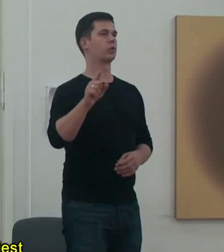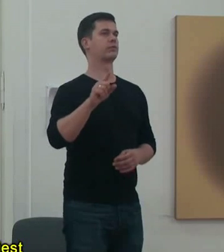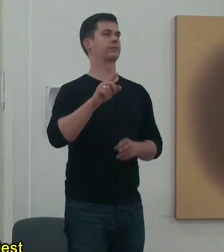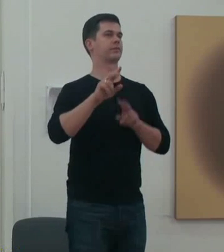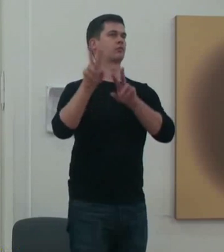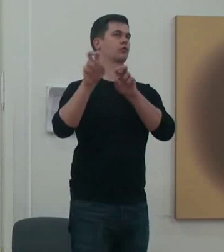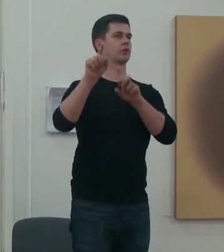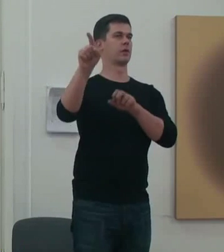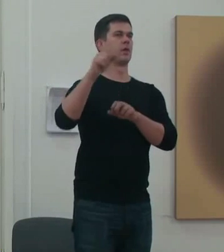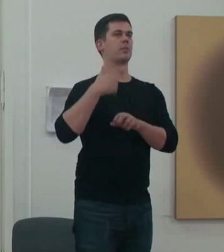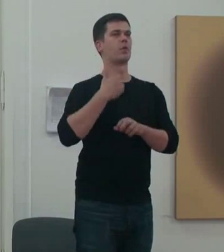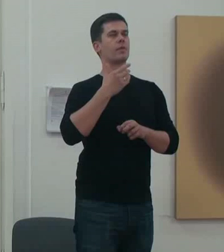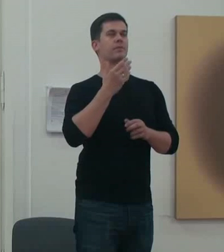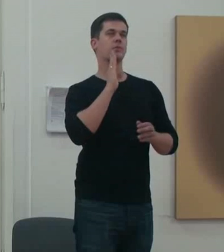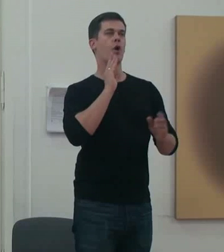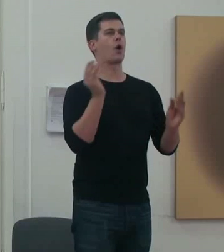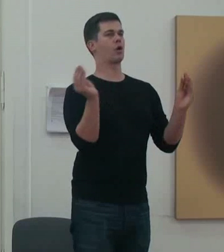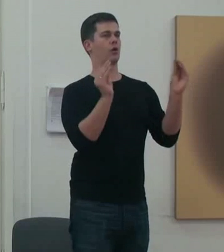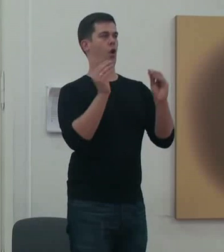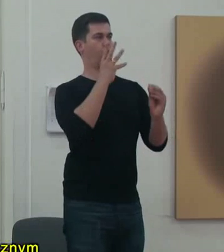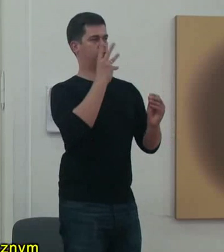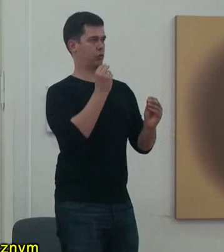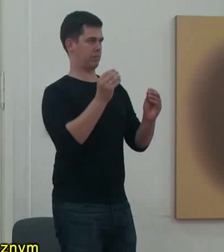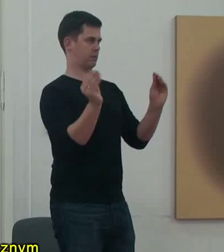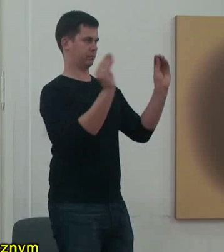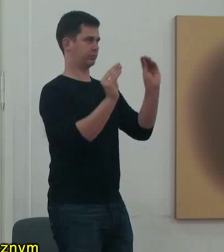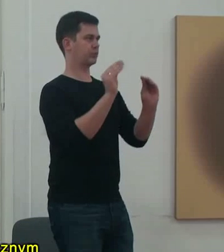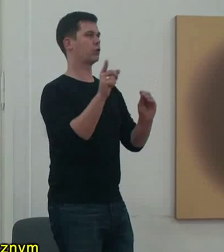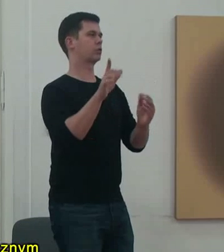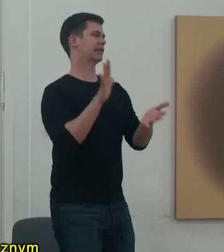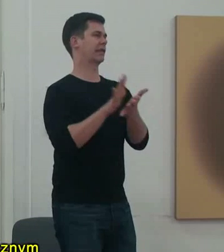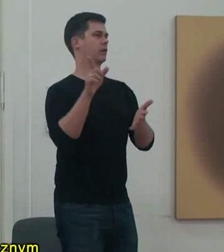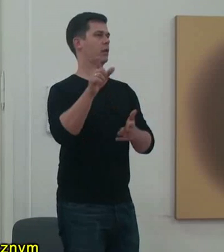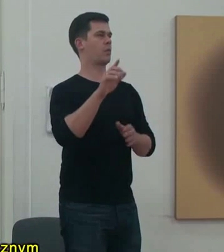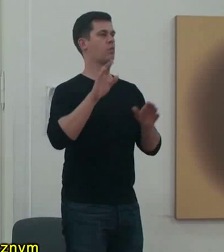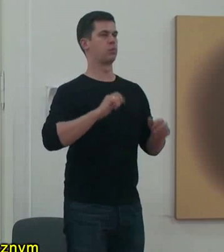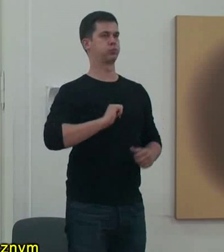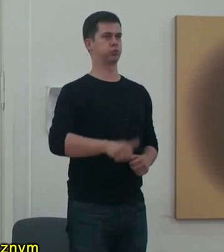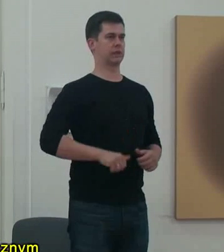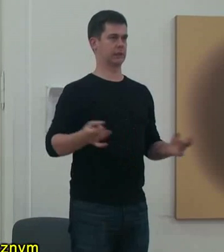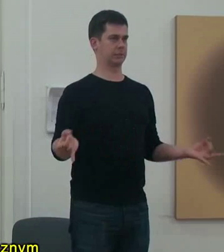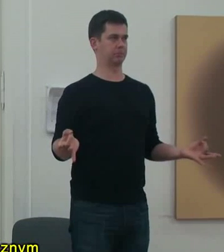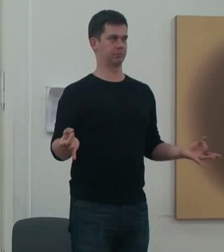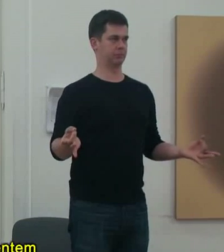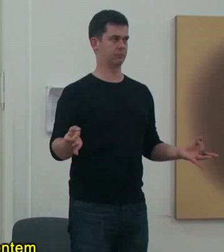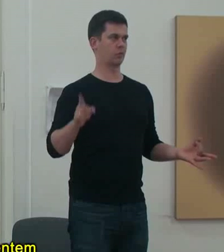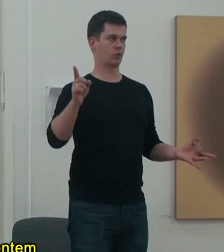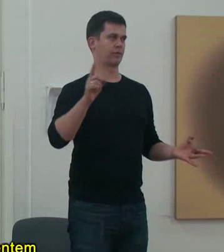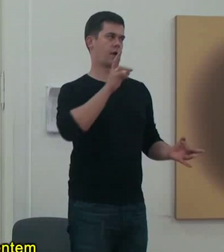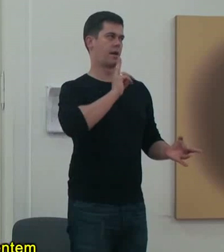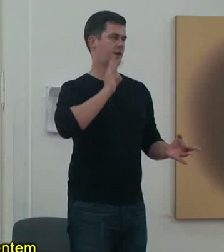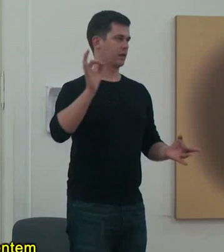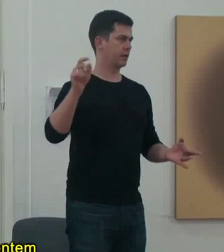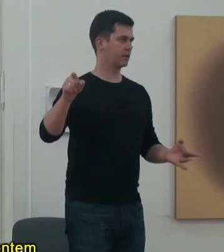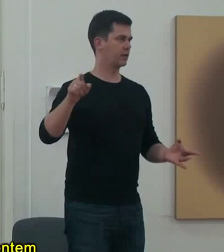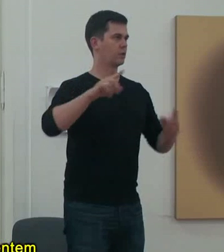wizualnym, elementem zdobniczym też w jakiś sposób, charakterystycznym dla sztuki burtyjskiej i właściwie jest też takim